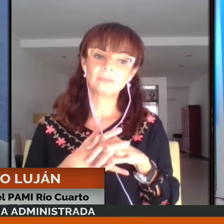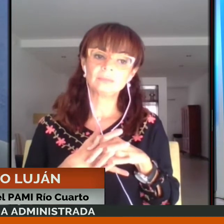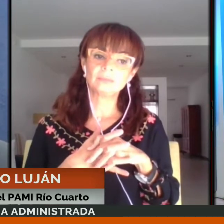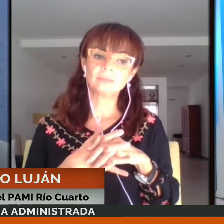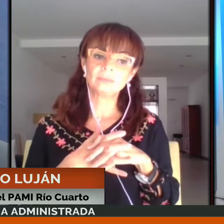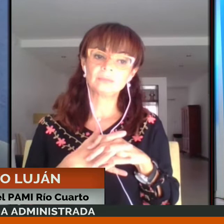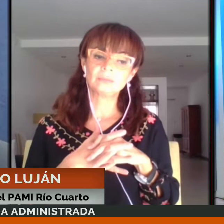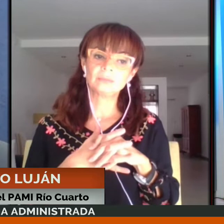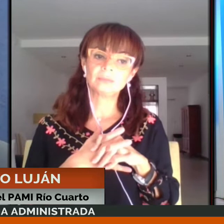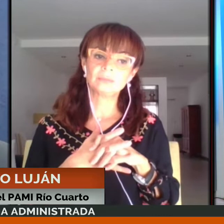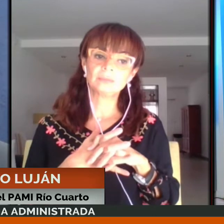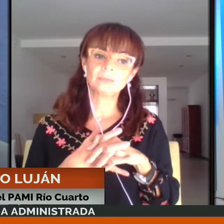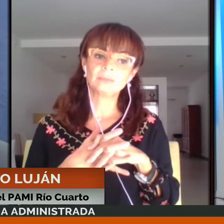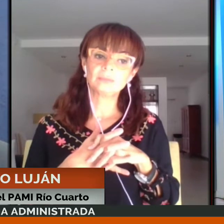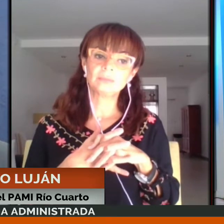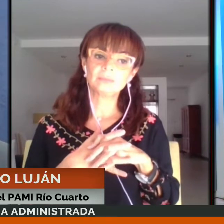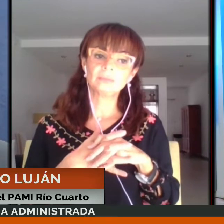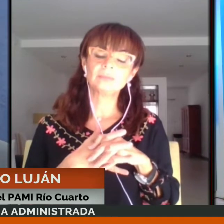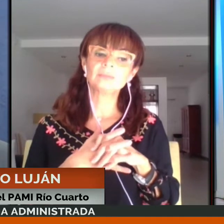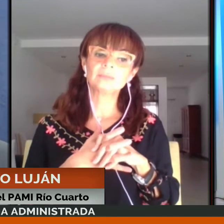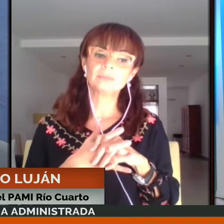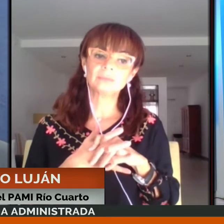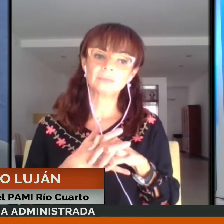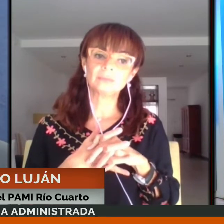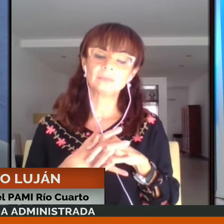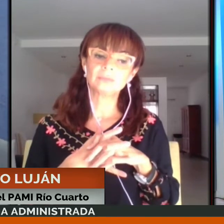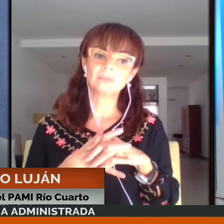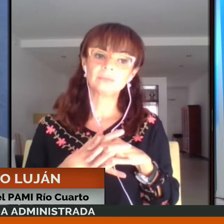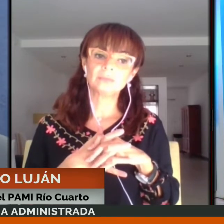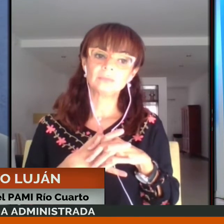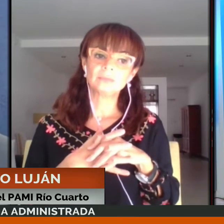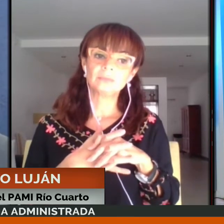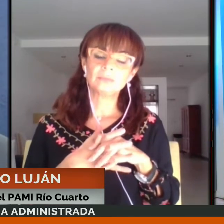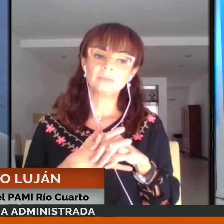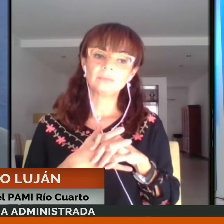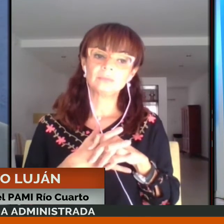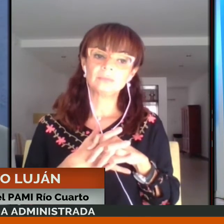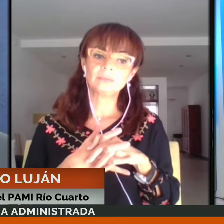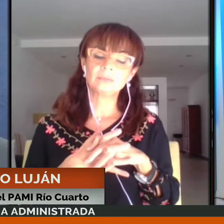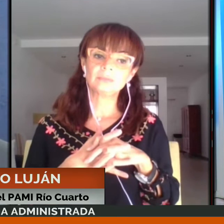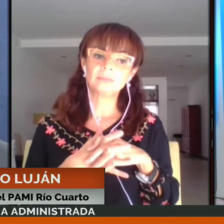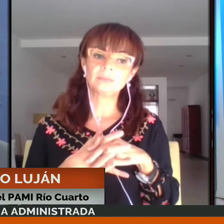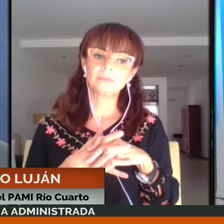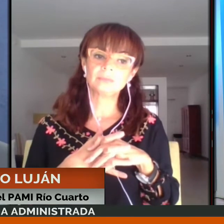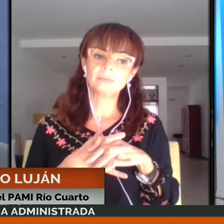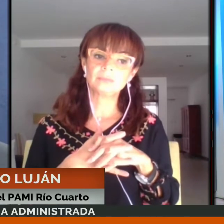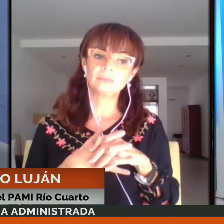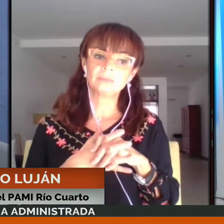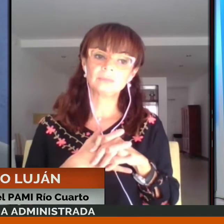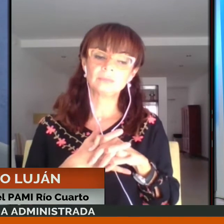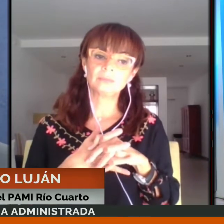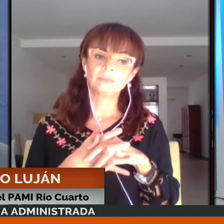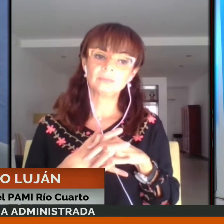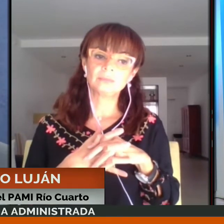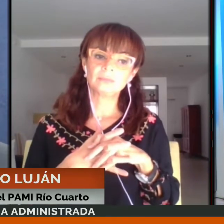al 0800 de la municipalidad para inscribirse, manifestando que necesita ser acompañado por un voluntario. Y como decía